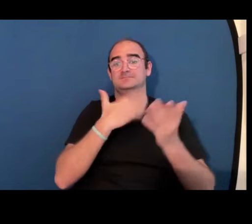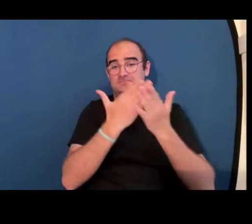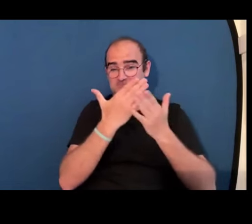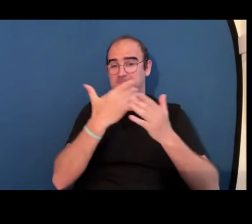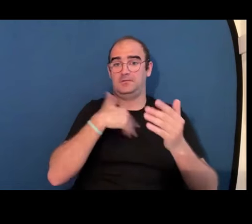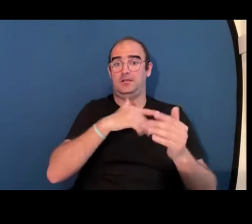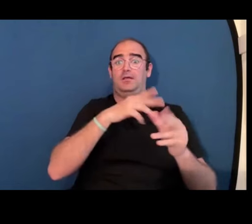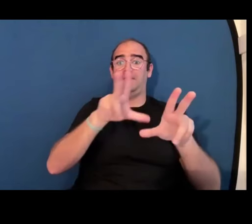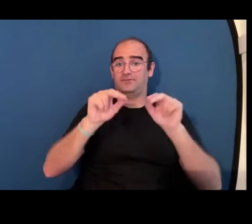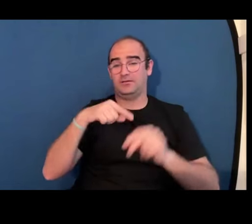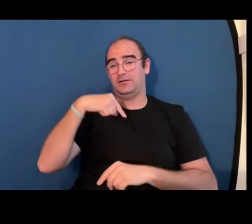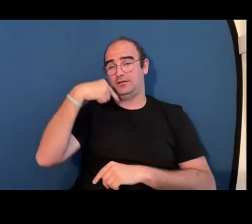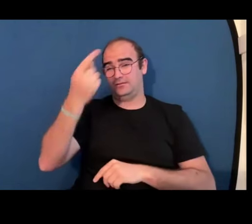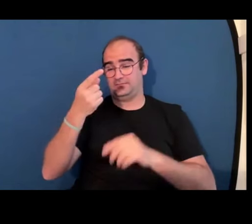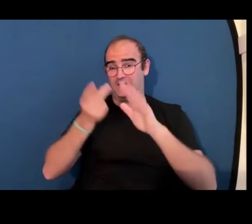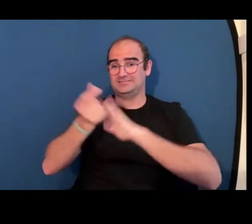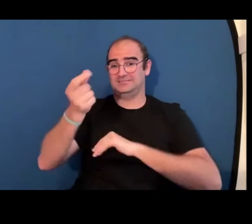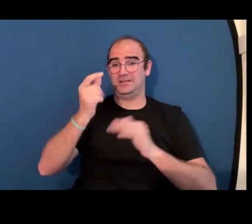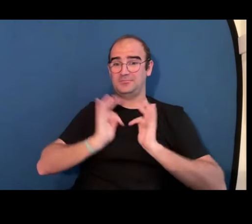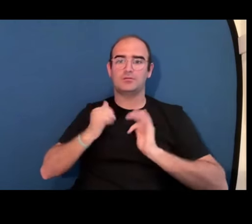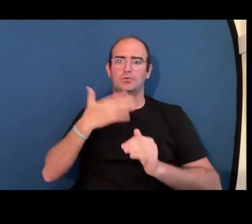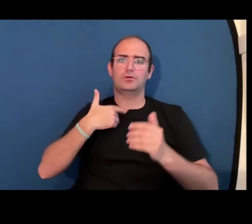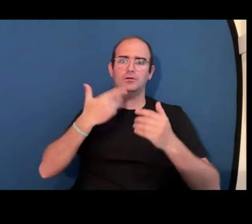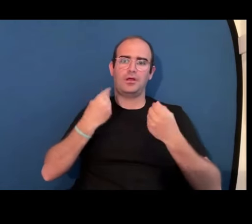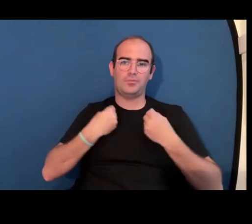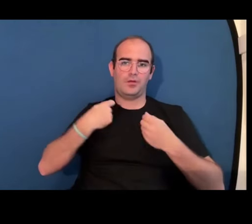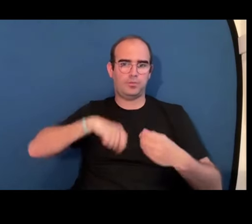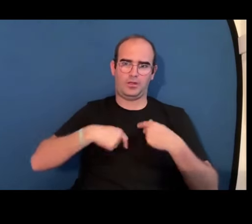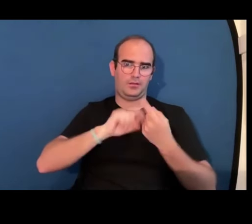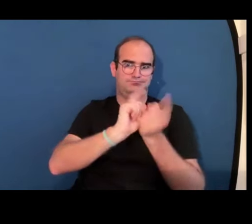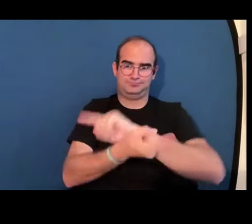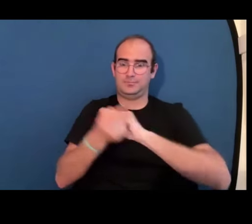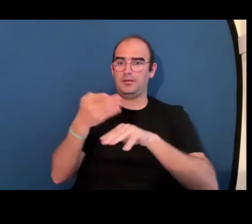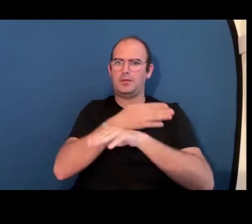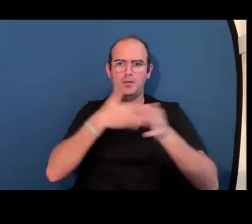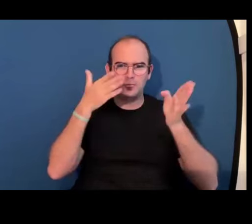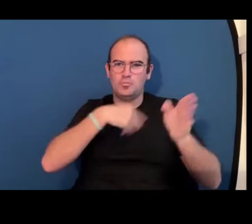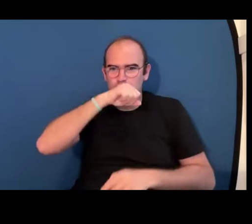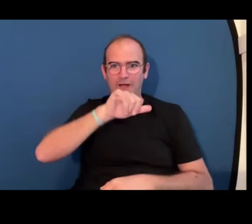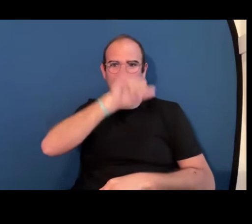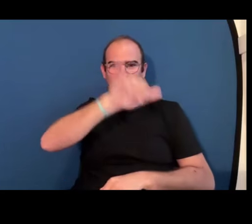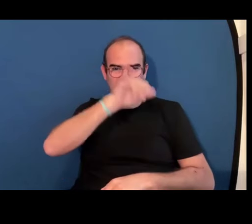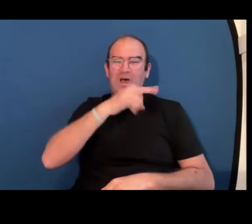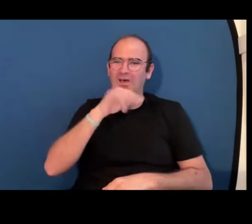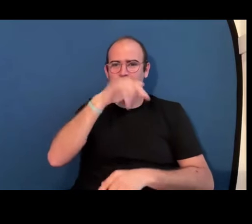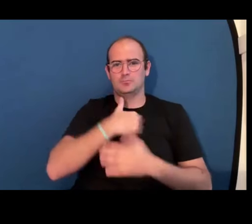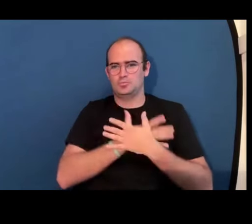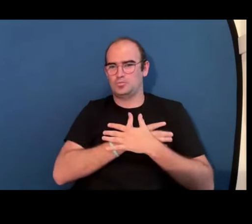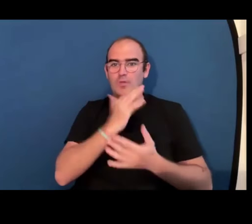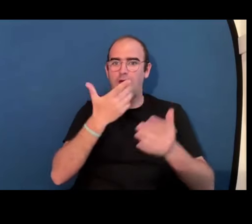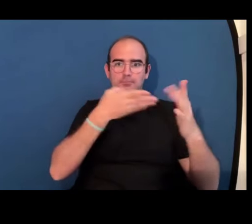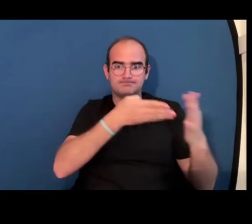currículums de personas con discapacidad pues no los rechacen directamente a raíz de